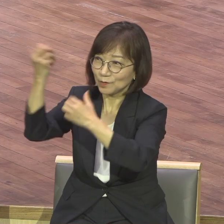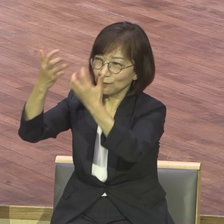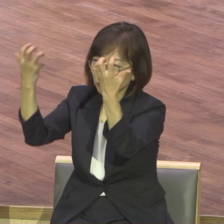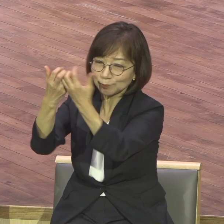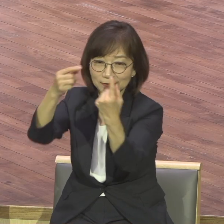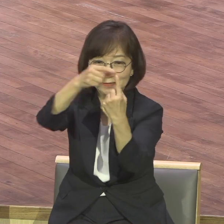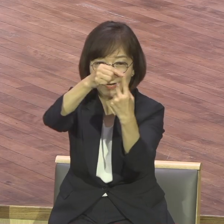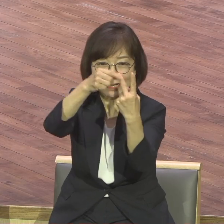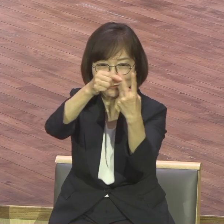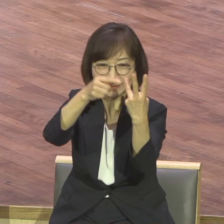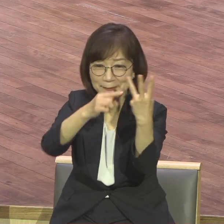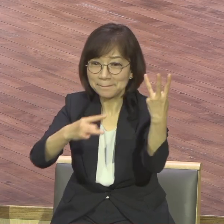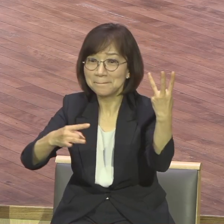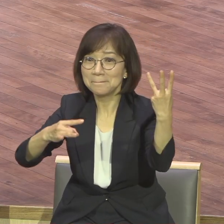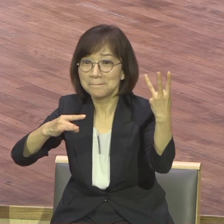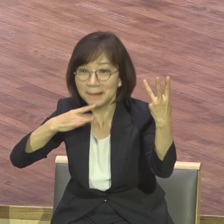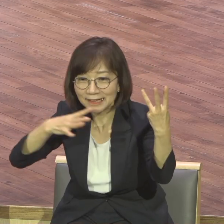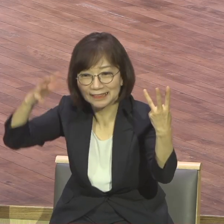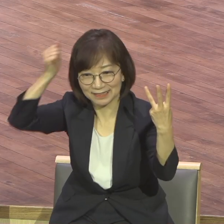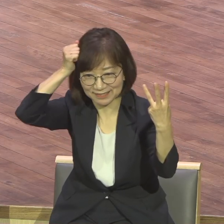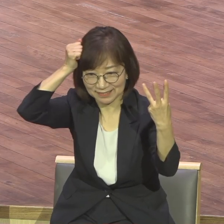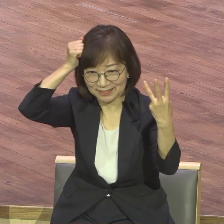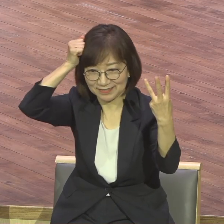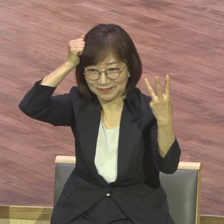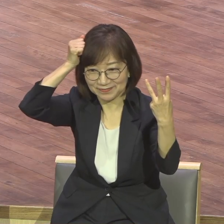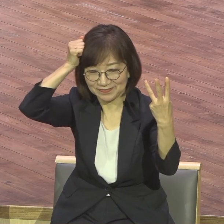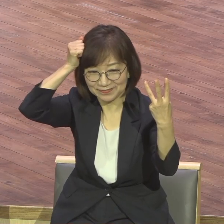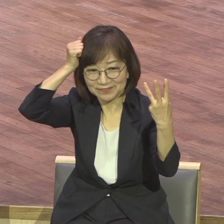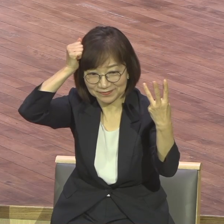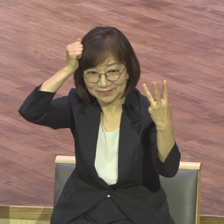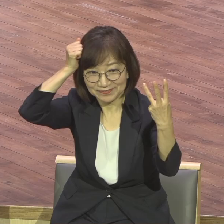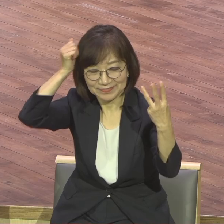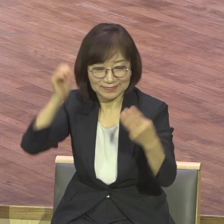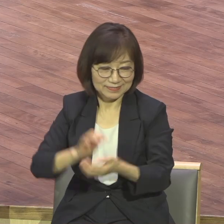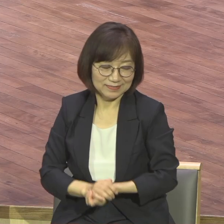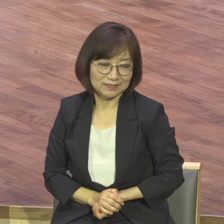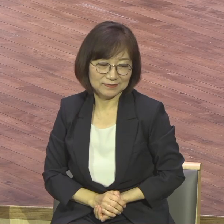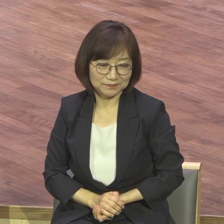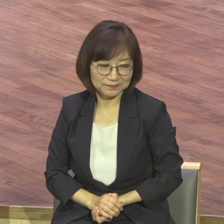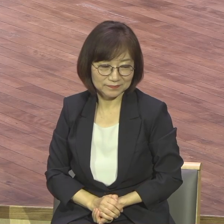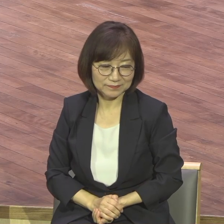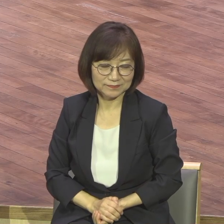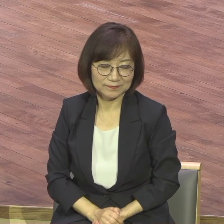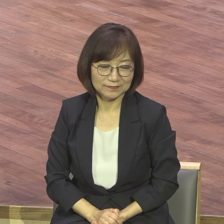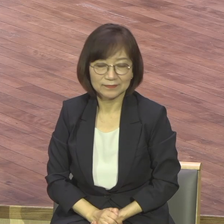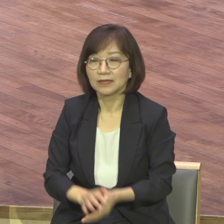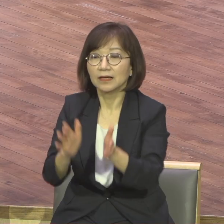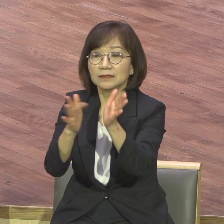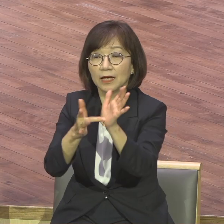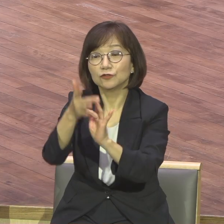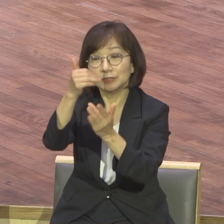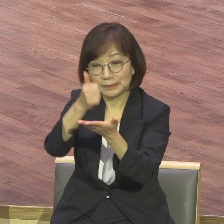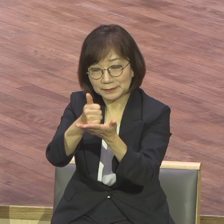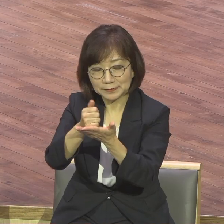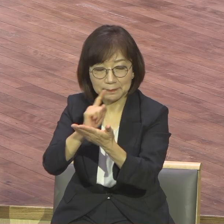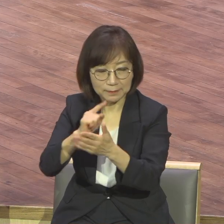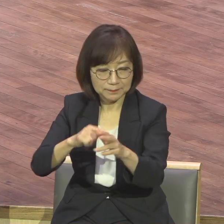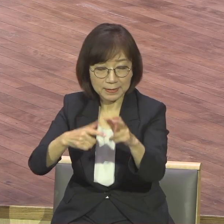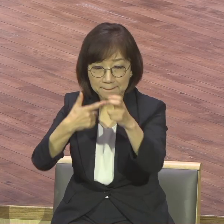주옵사사 이거 받아야 돼요 예수님께서도 신이 이런 모습을 보여주었습니다 마가범 14장 36절에 보면